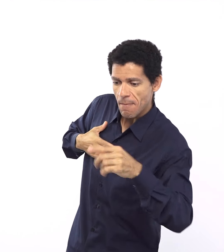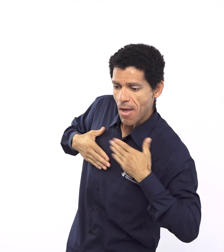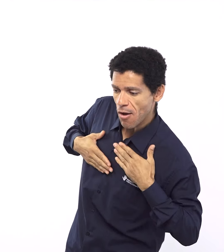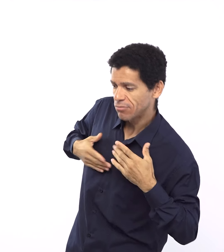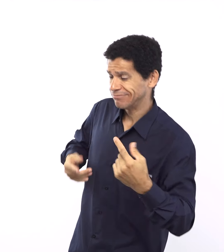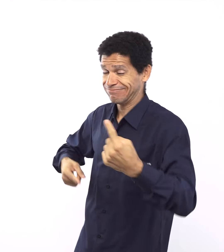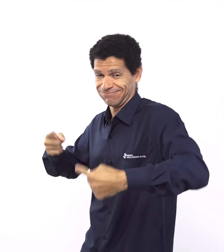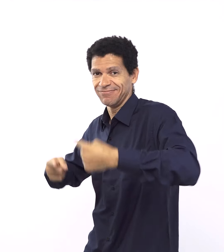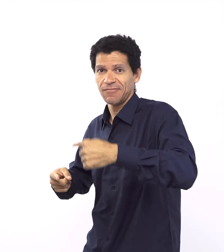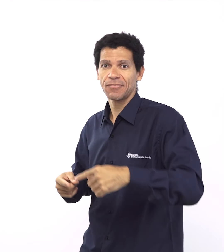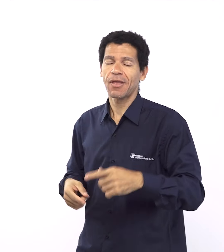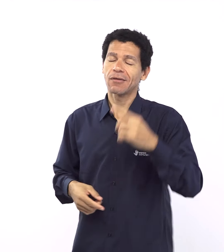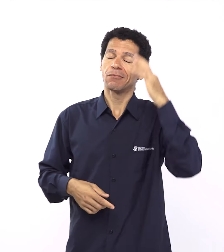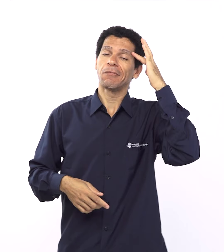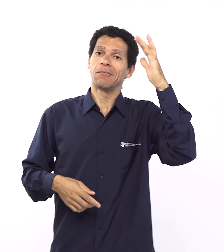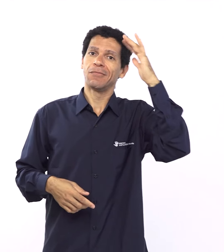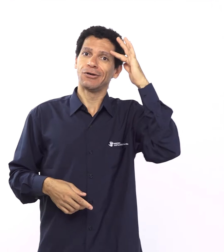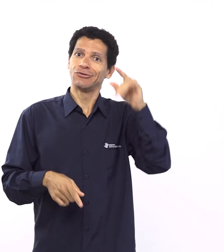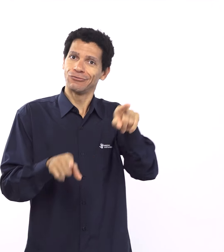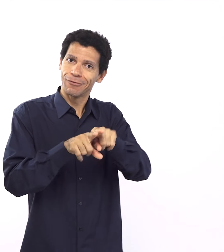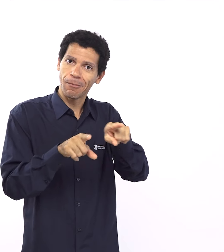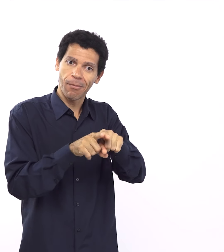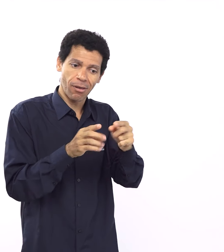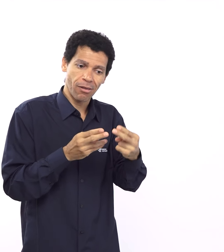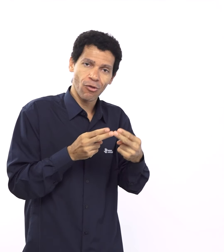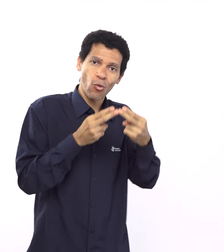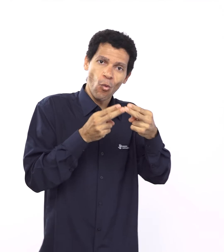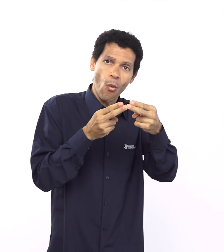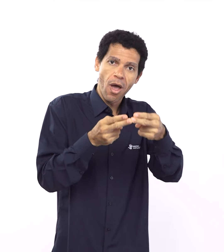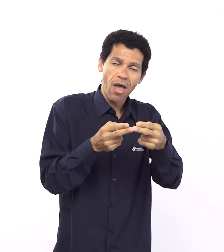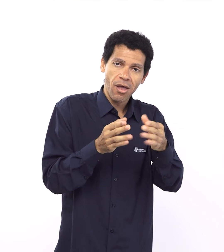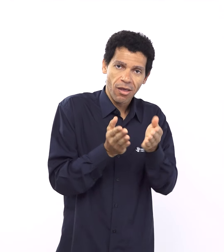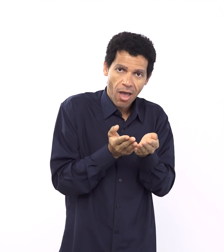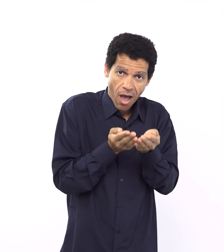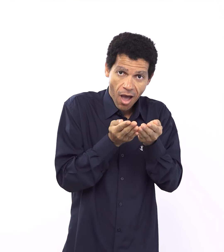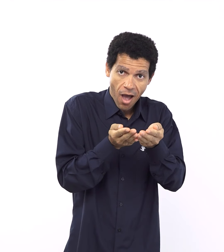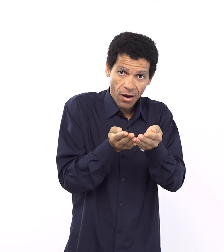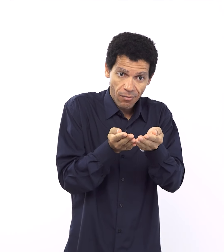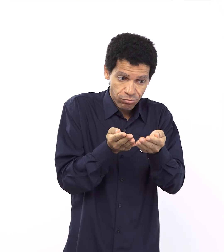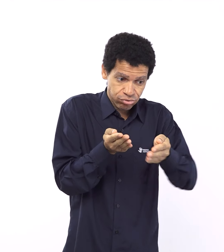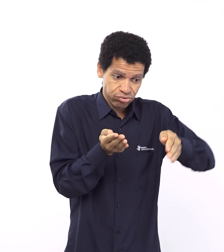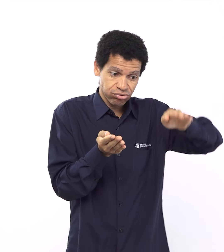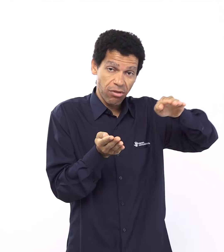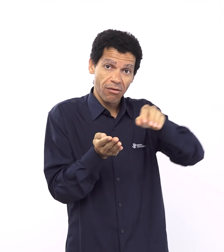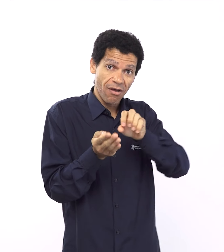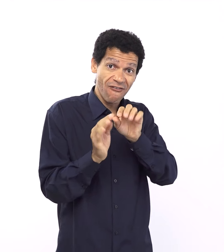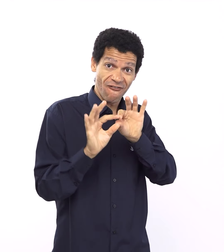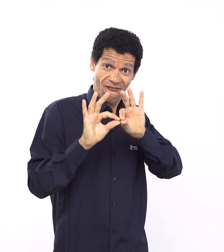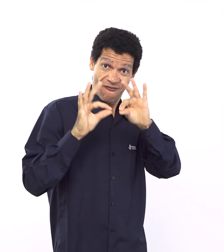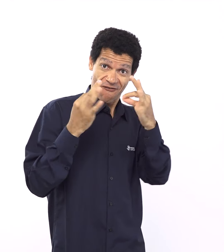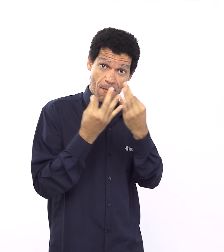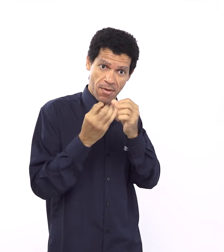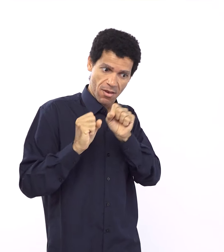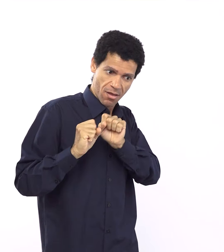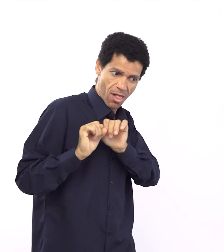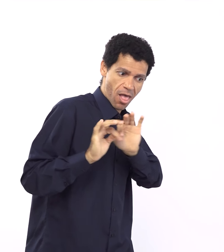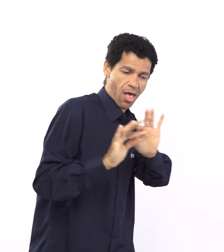é exatamente Noé e a sua família, né, não tinha condição, né, não tinha que preencher nada, não tinha que responder nada, ele